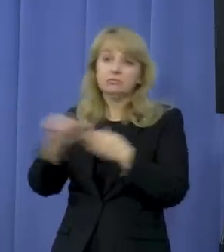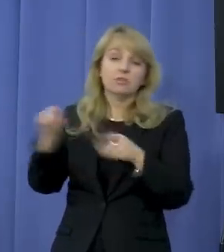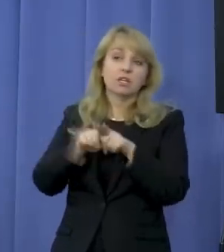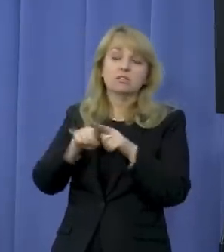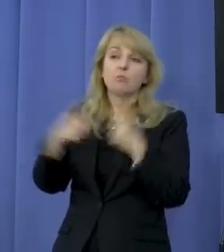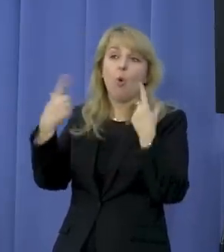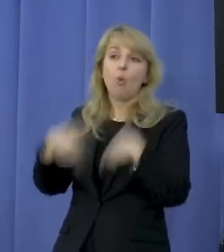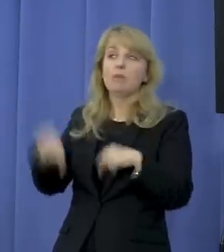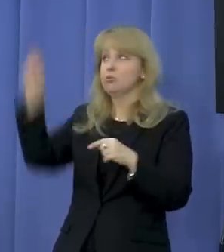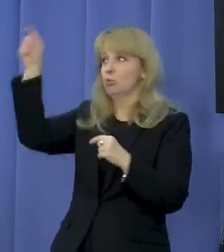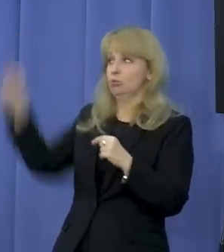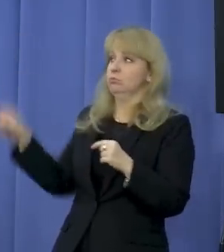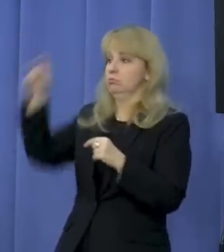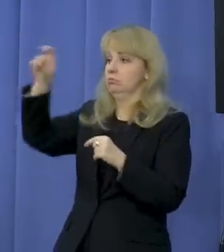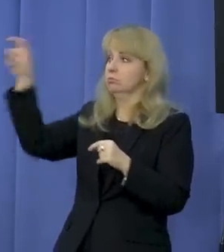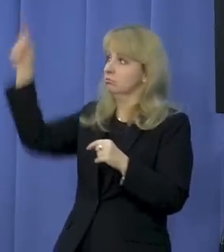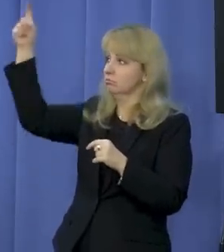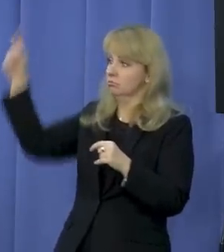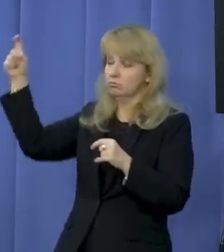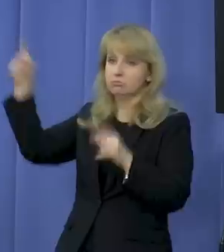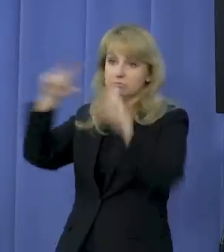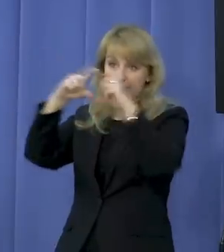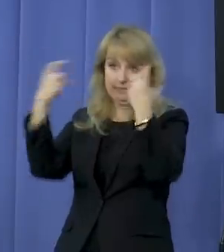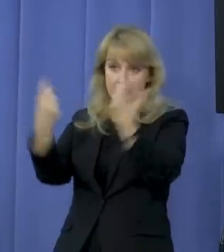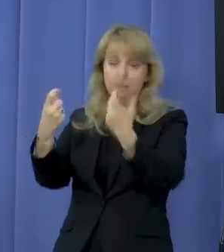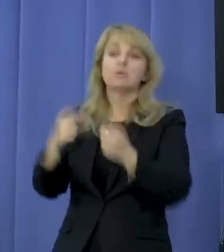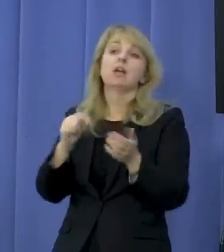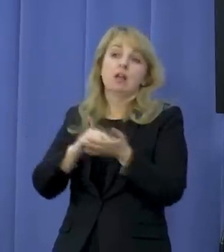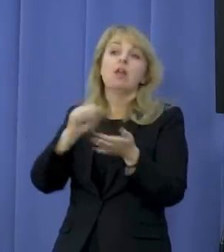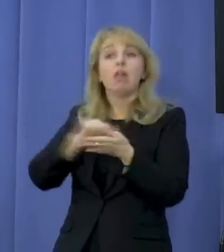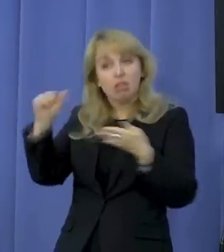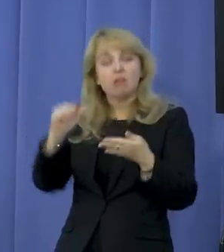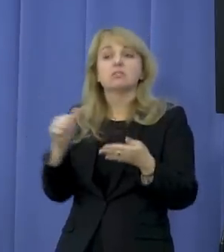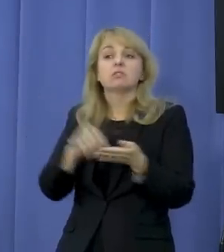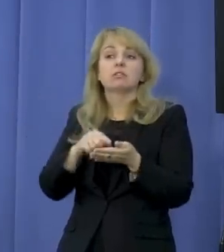obecności symbolu religijnego w sali plenarnej Sejmu będą